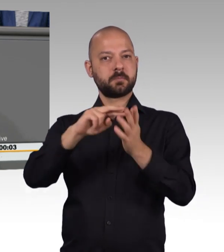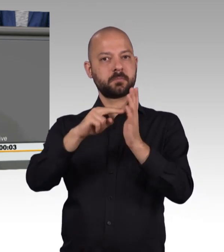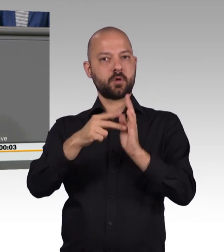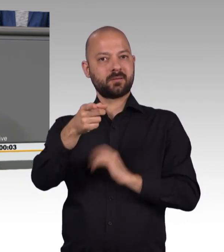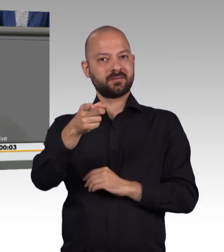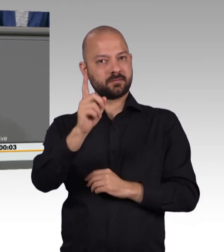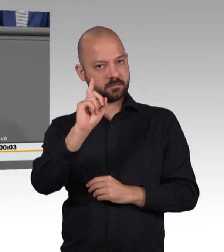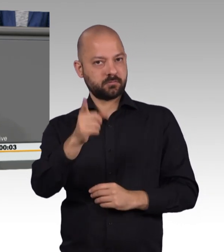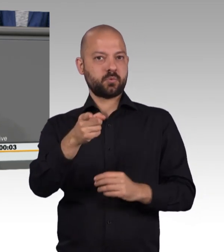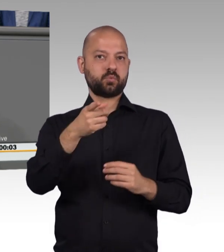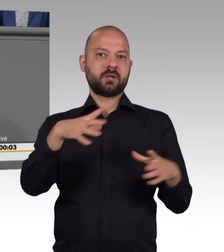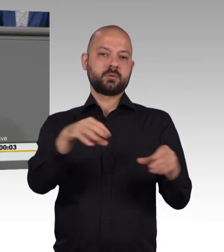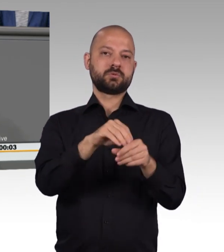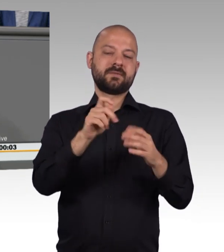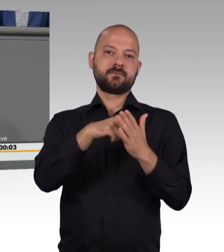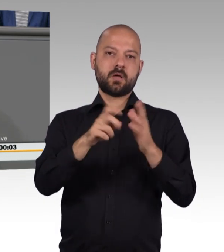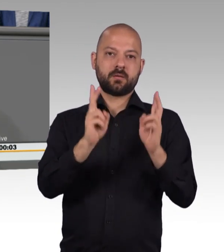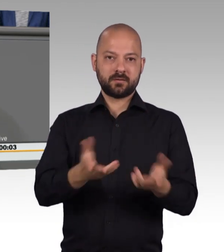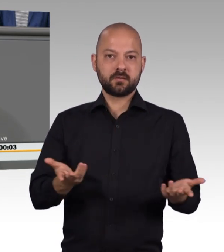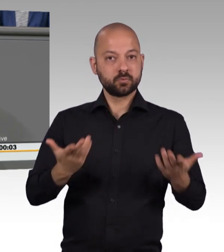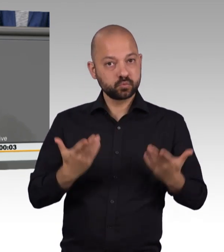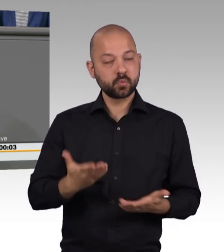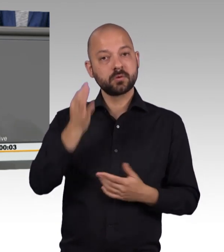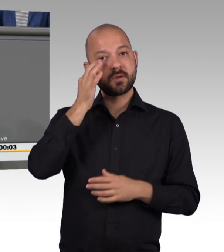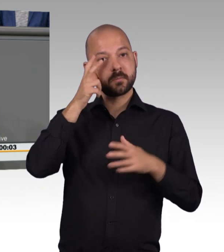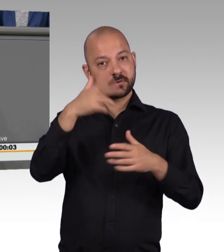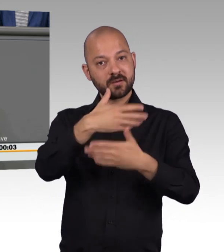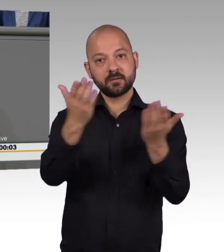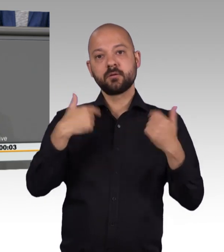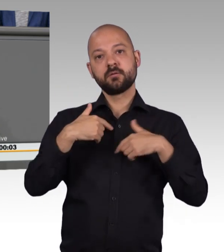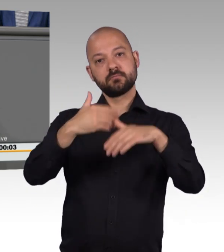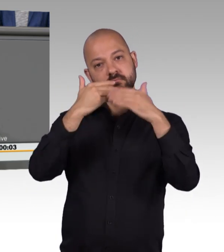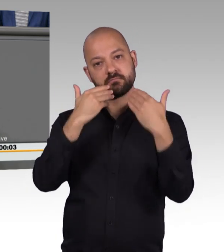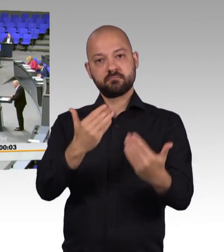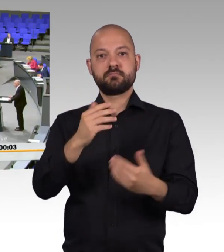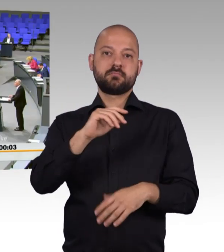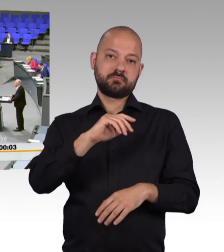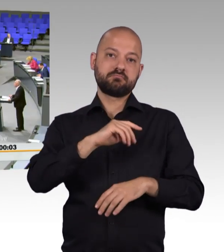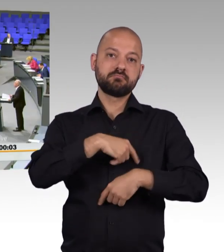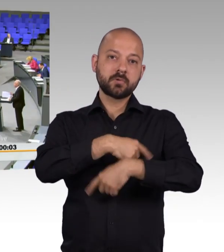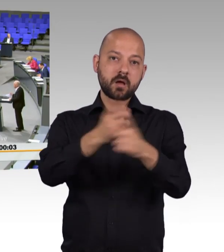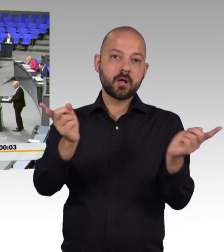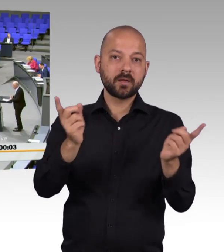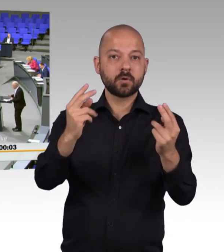Und, meine Damen und Herren, bedanken möchte ich mich auch bei Ihnen allen für die Aufmerksamkeit zu dieser späten Stunde. Danke Ihnen.